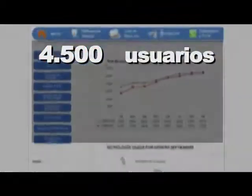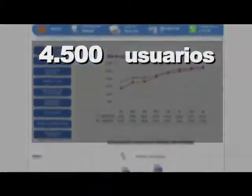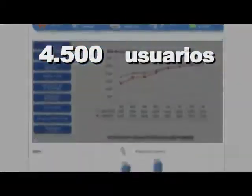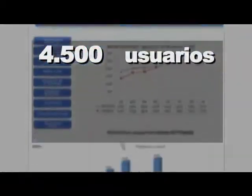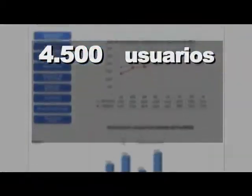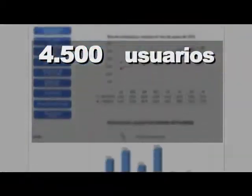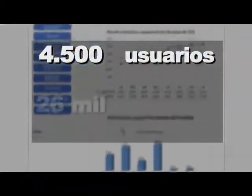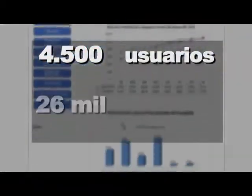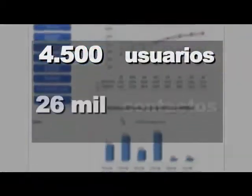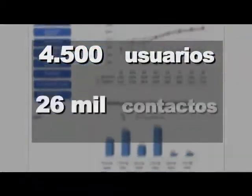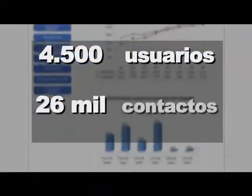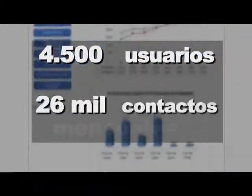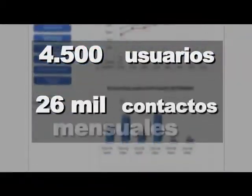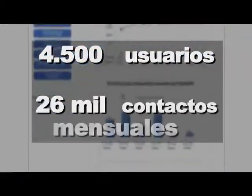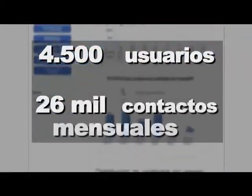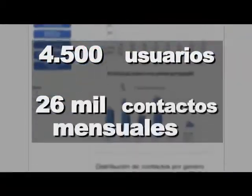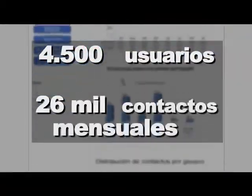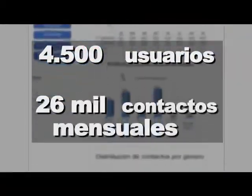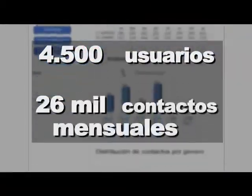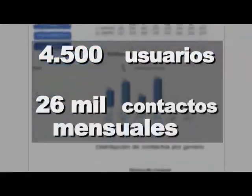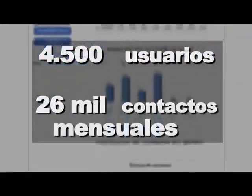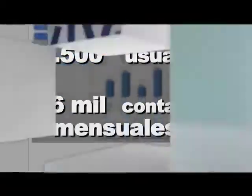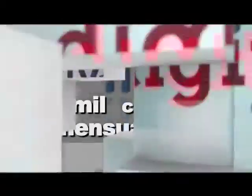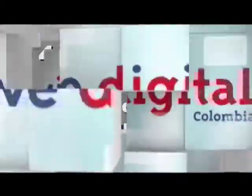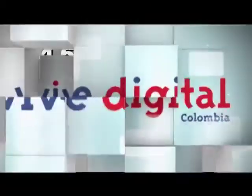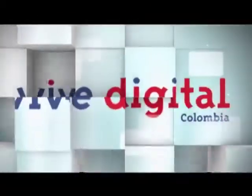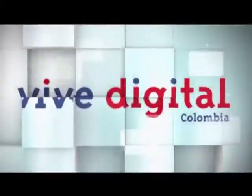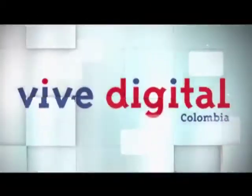usuarios que hacen 26.000 contactos al mes.